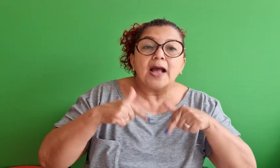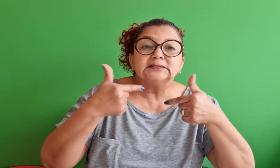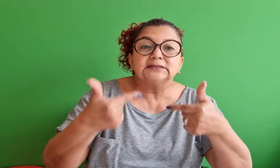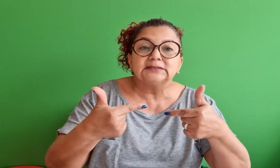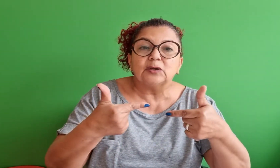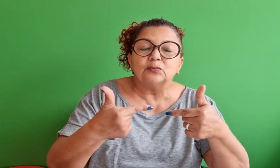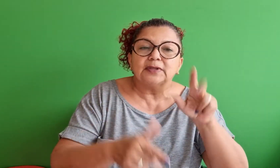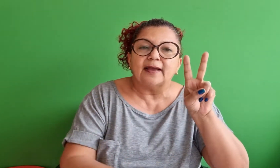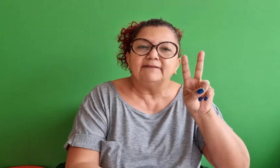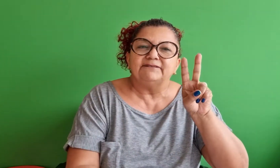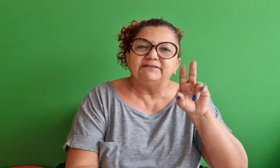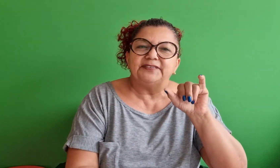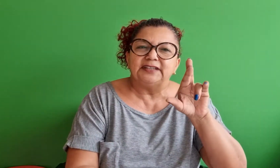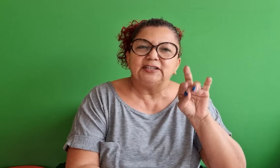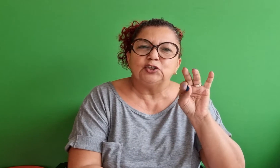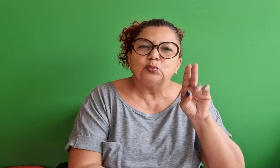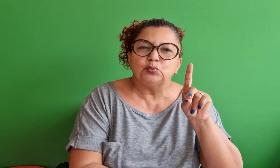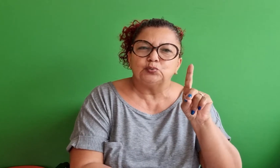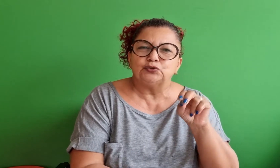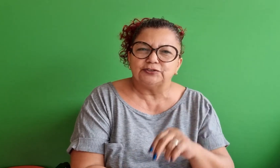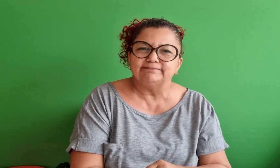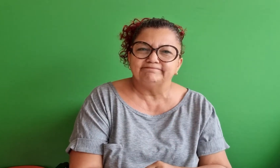Qual a ação da virtude?